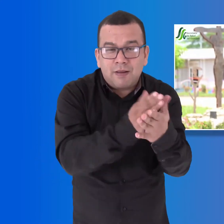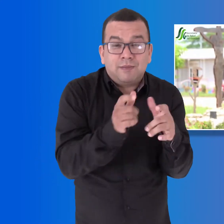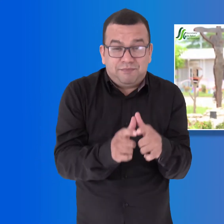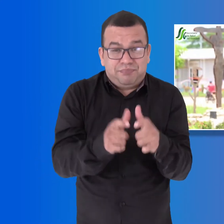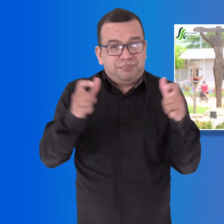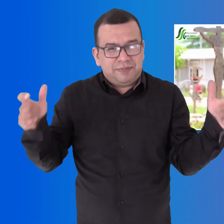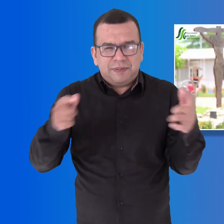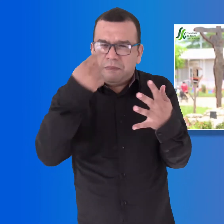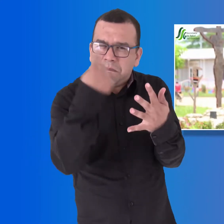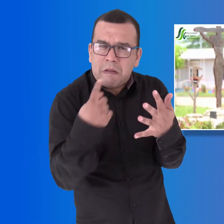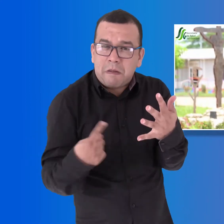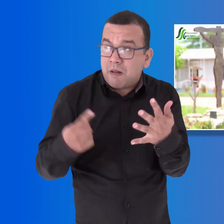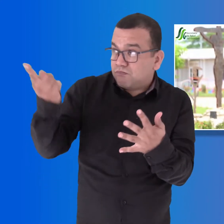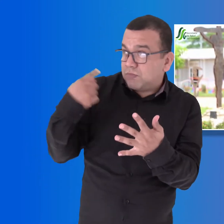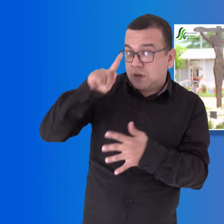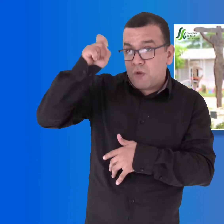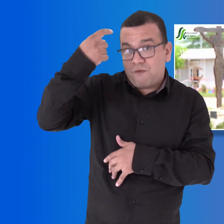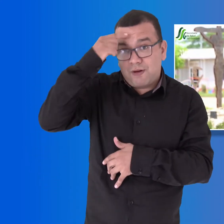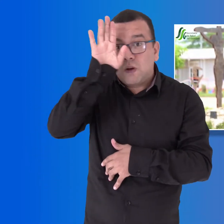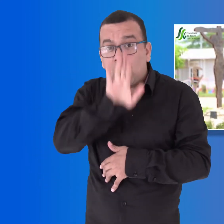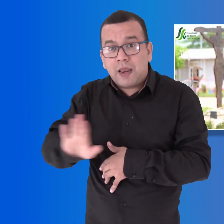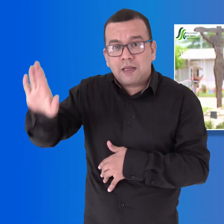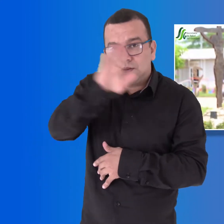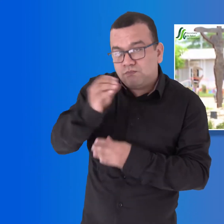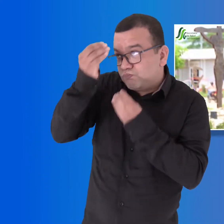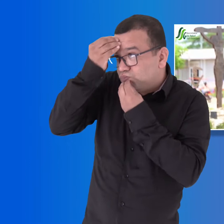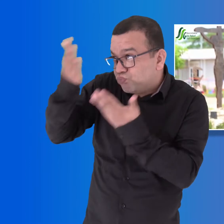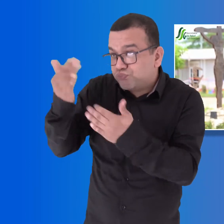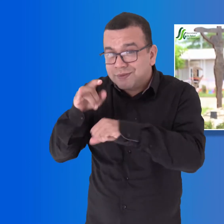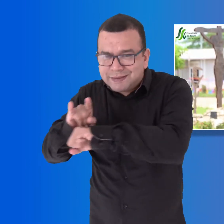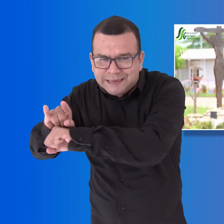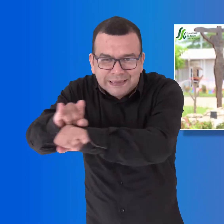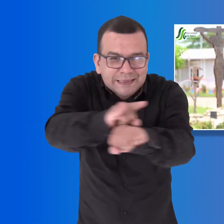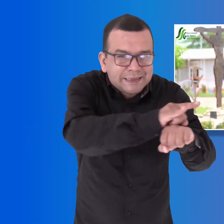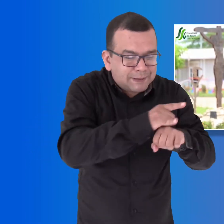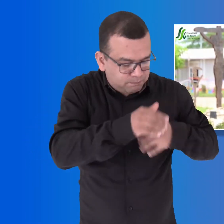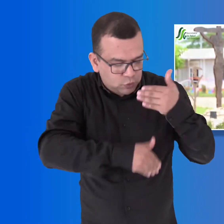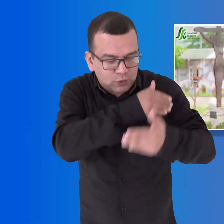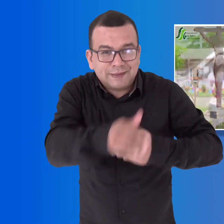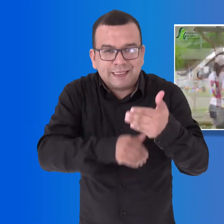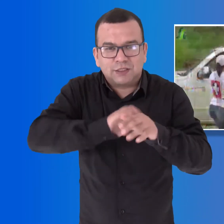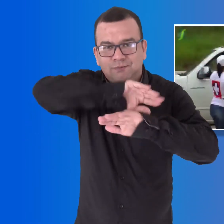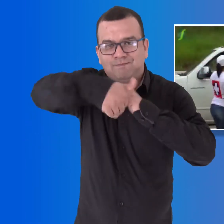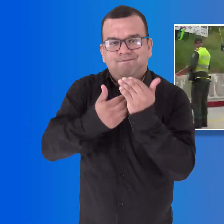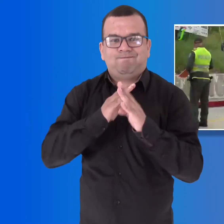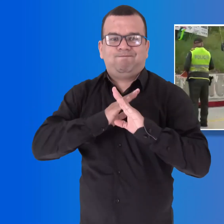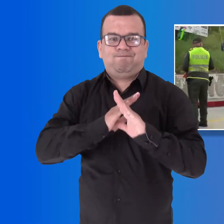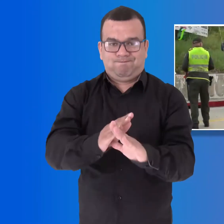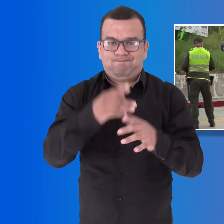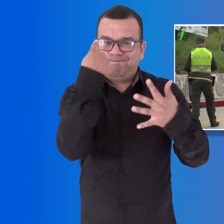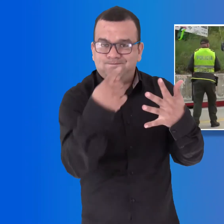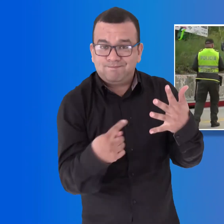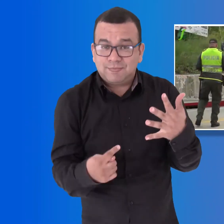directrices nacionales para el abordaje, así como insistiendo y vigilando la adopción de los protocolos de bioseguridad. Pese a todos los